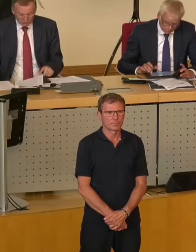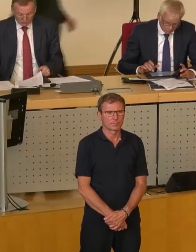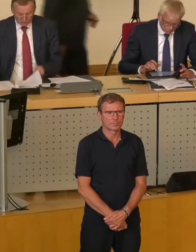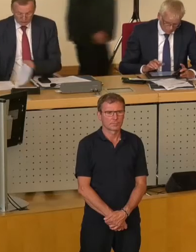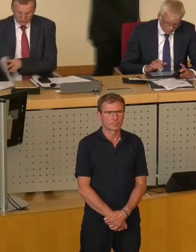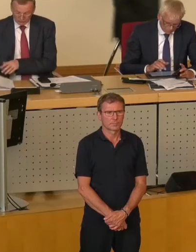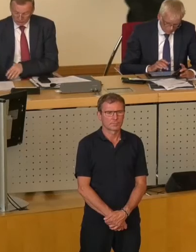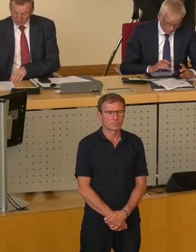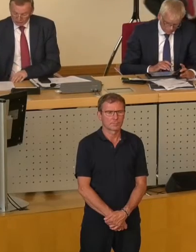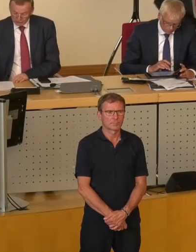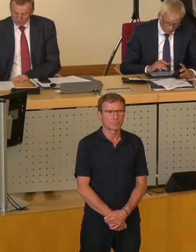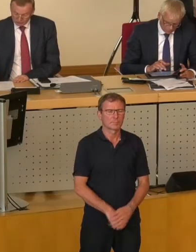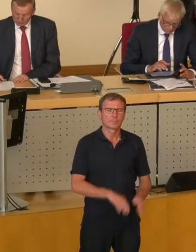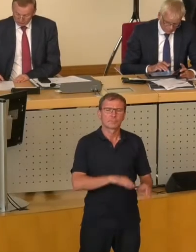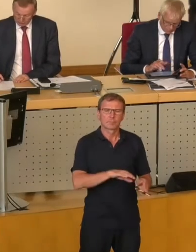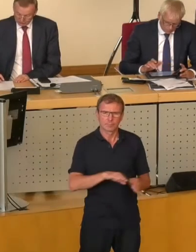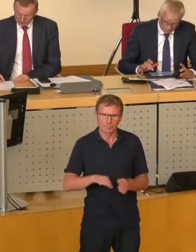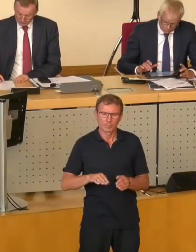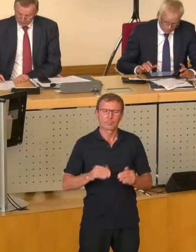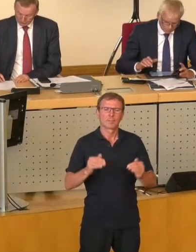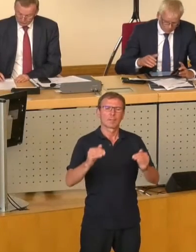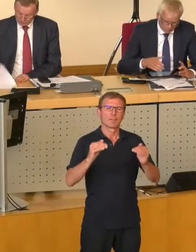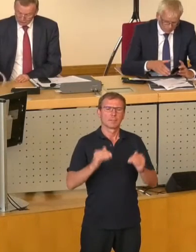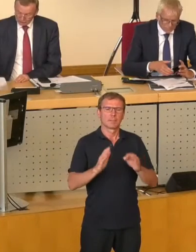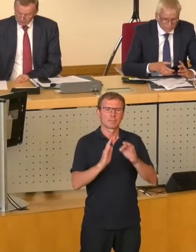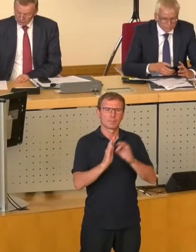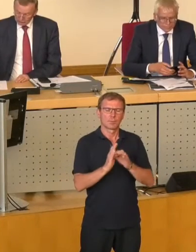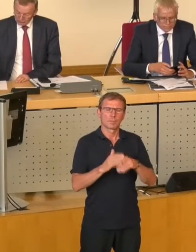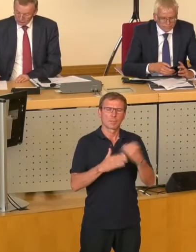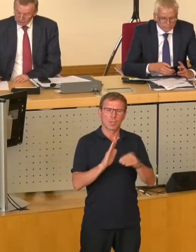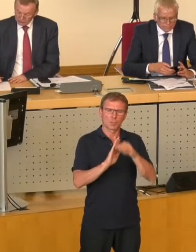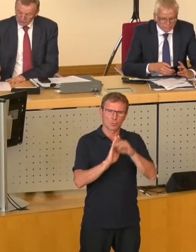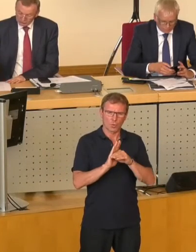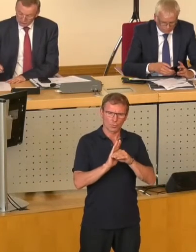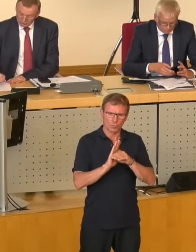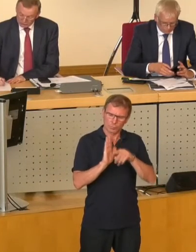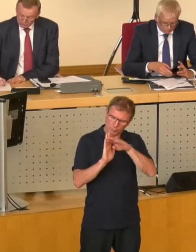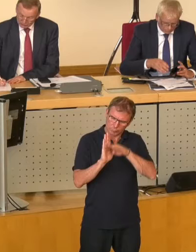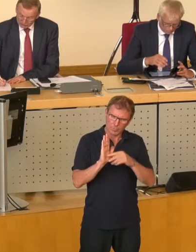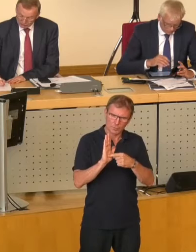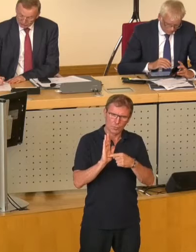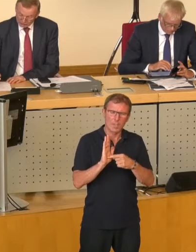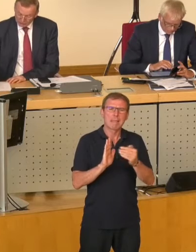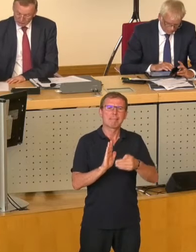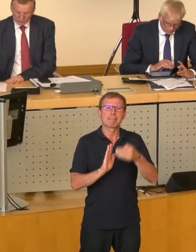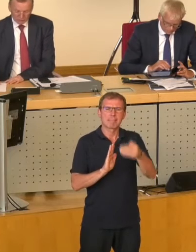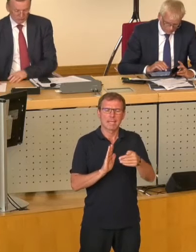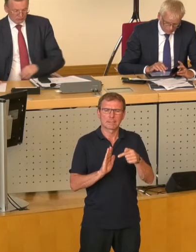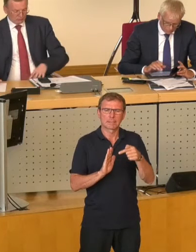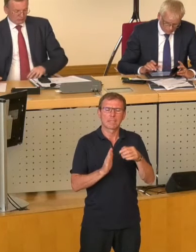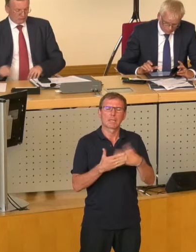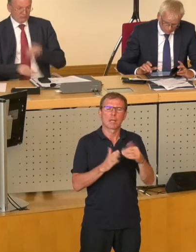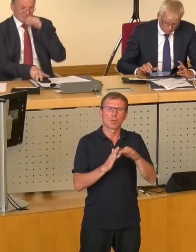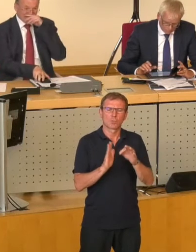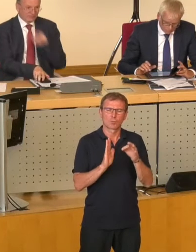So, dann machen wir weiter, wie bei der Tagesordnung beschlossen, als nächstes mit dem